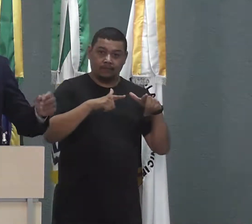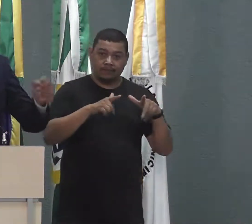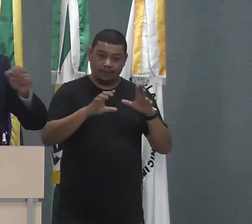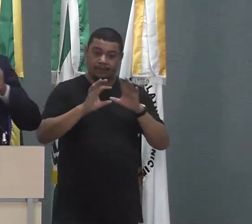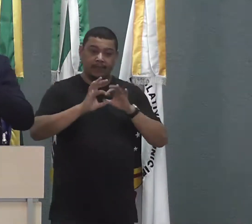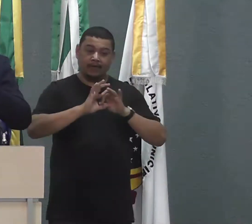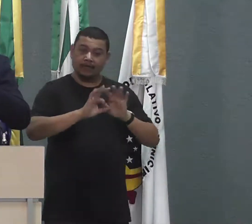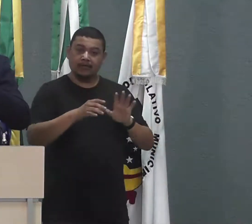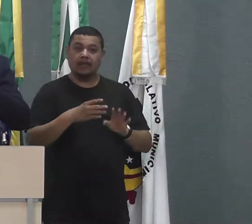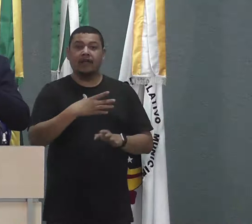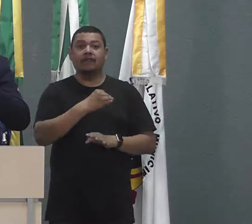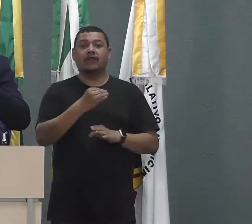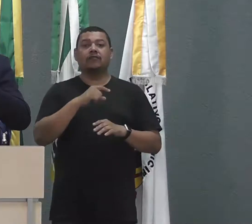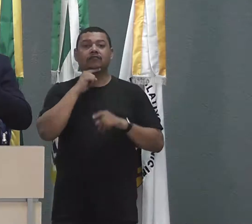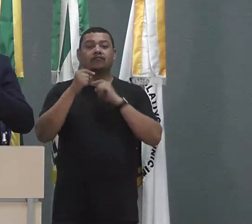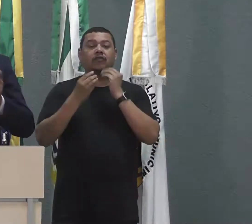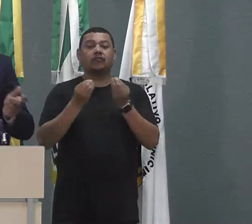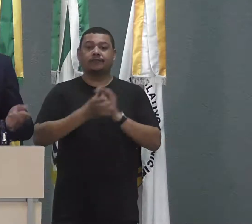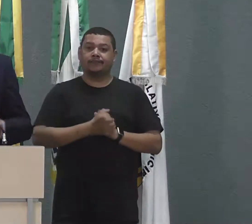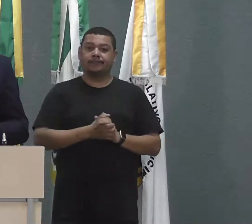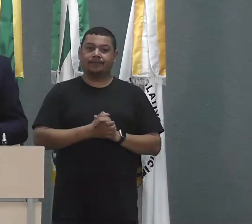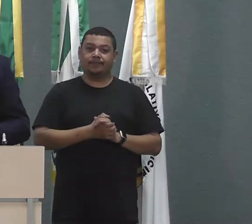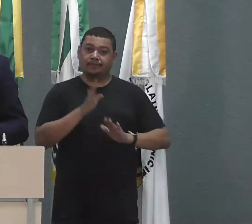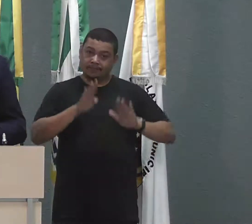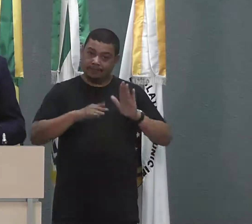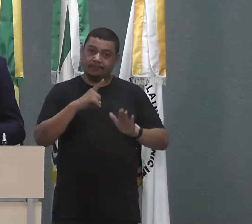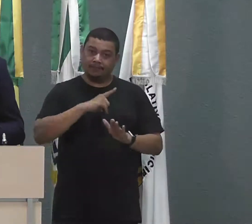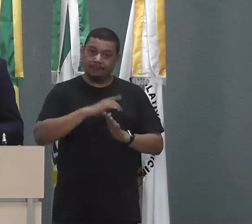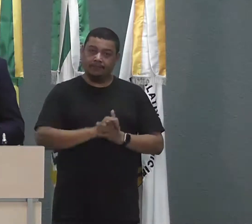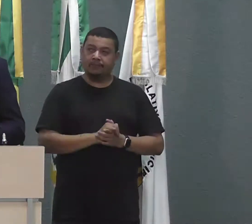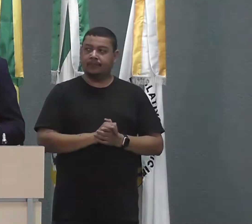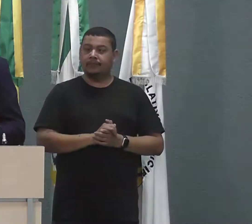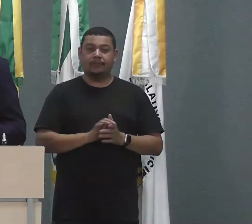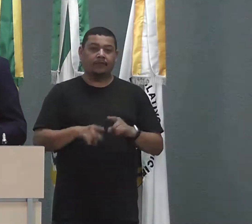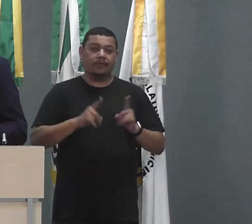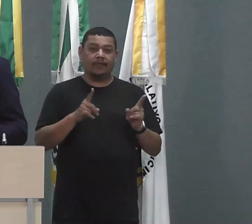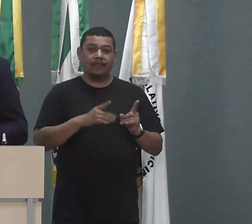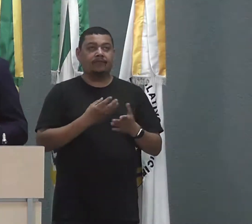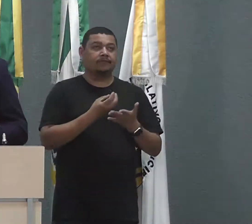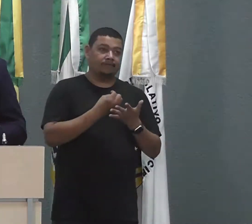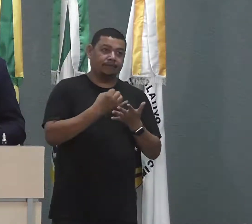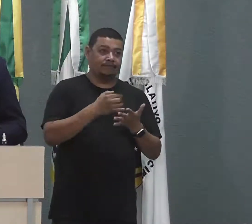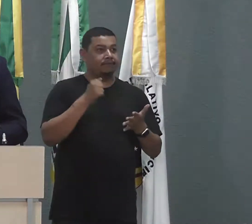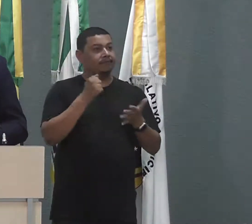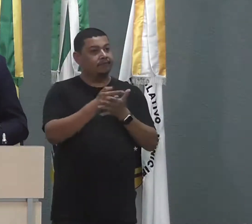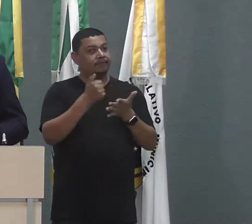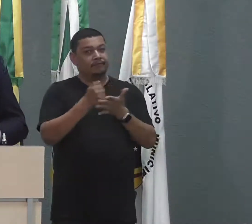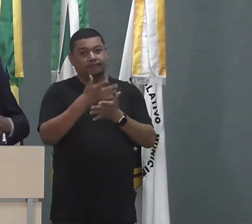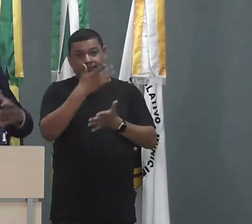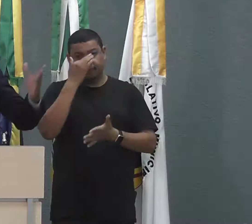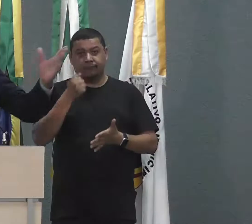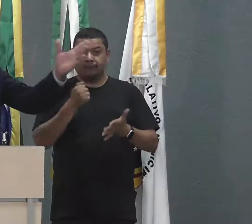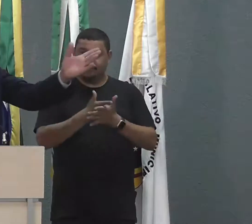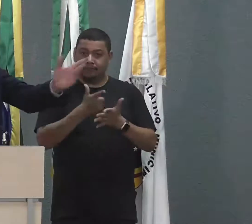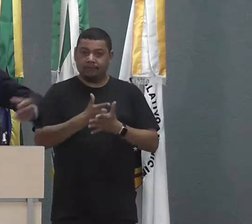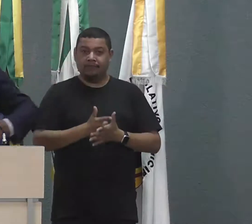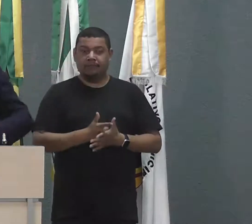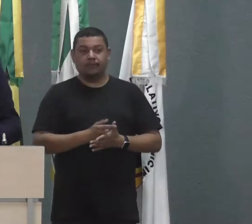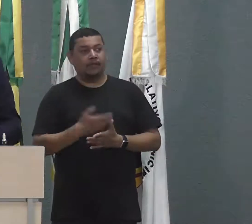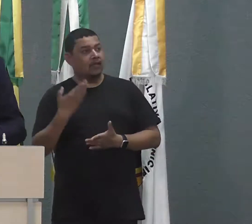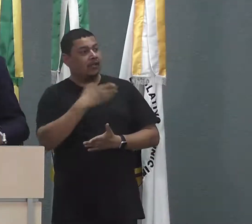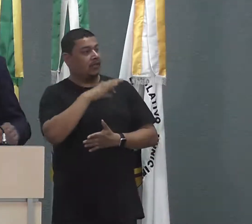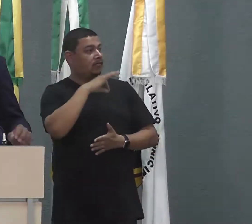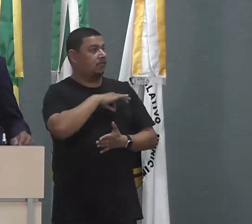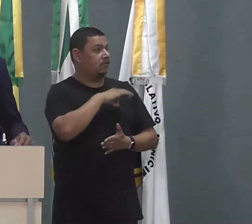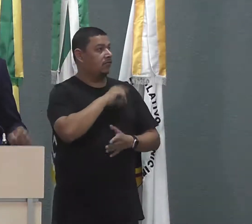trabalhar e não tem com quem deixar os filhos. Às vezes até tem, mas se for fazer os cálculos, pagar uma cuidadora, vezes o salário